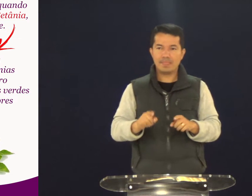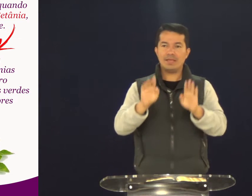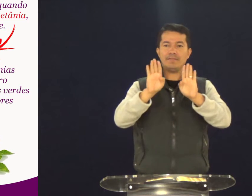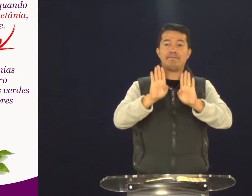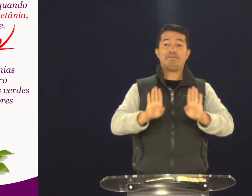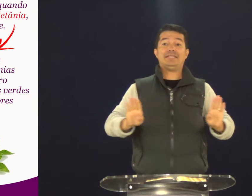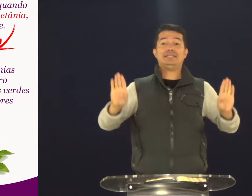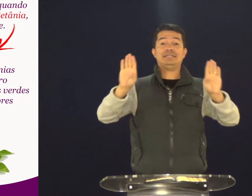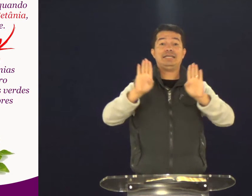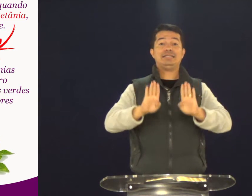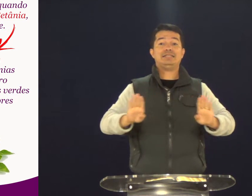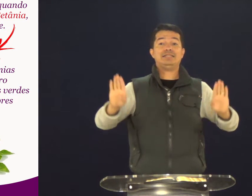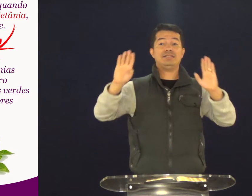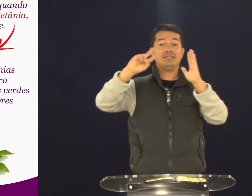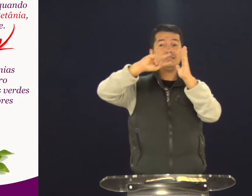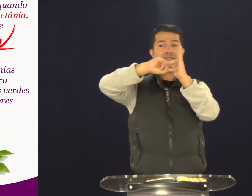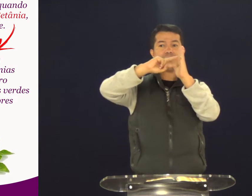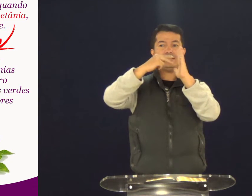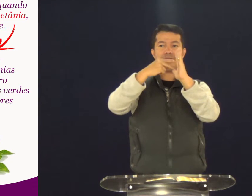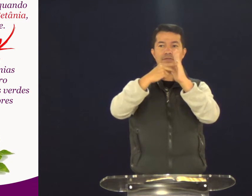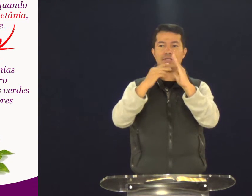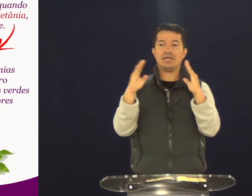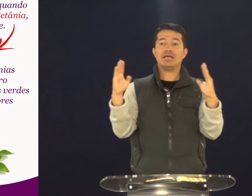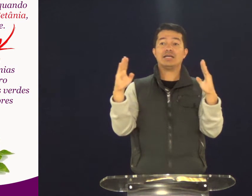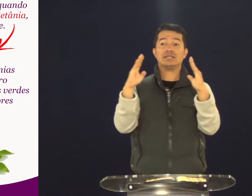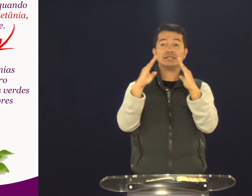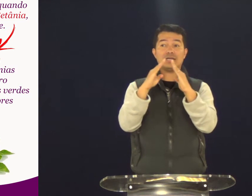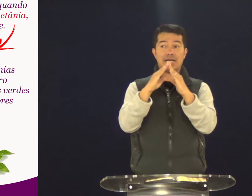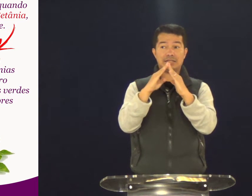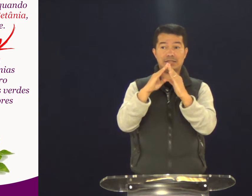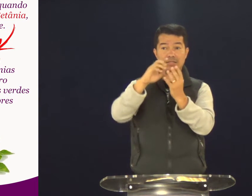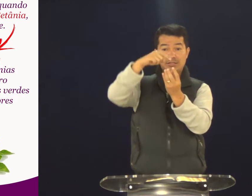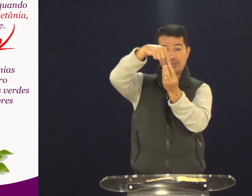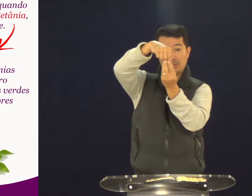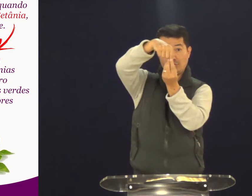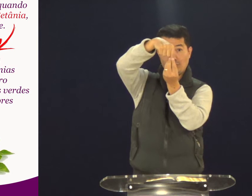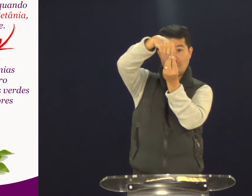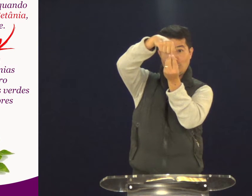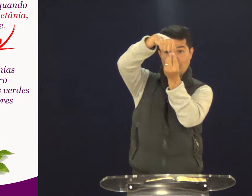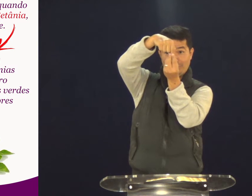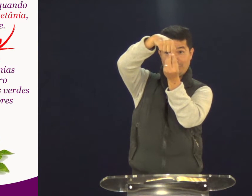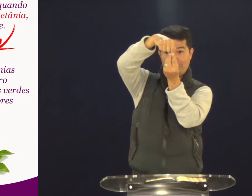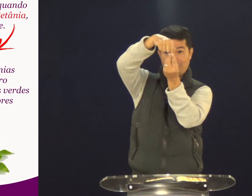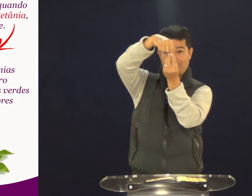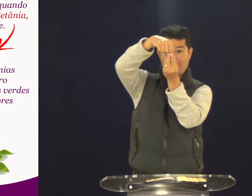Também, Betânia significa casa de figos.